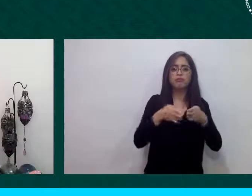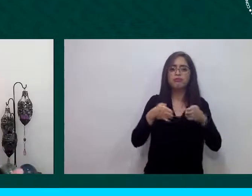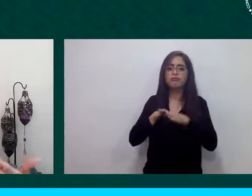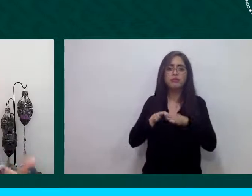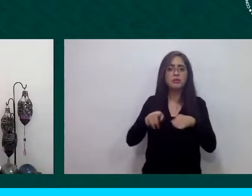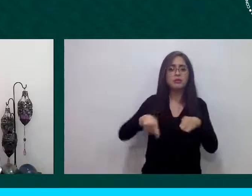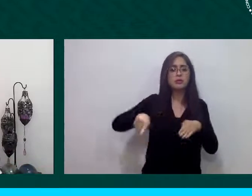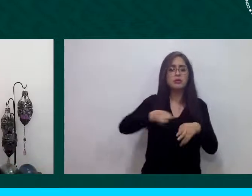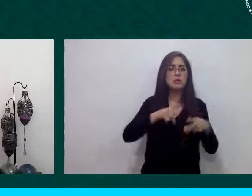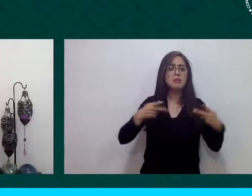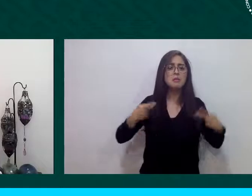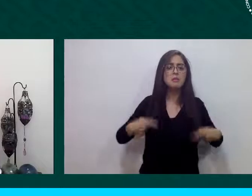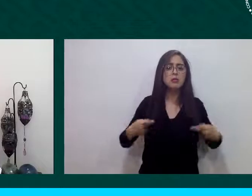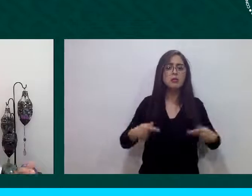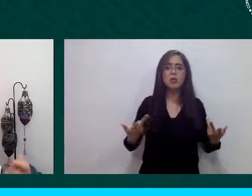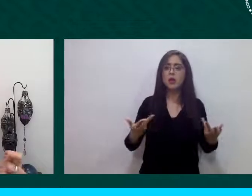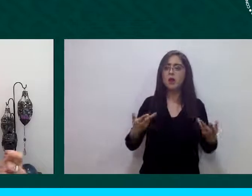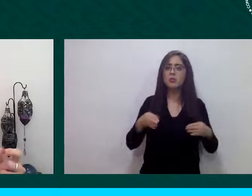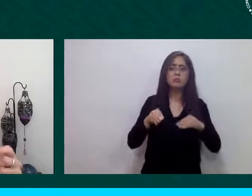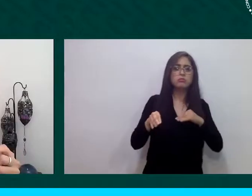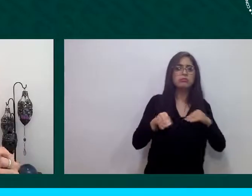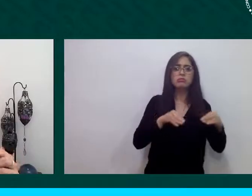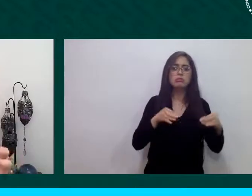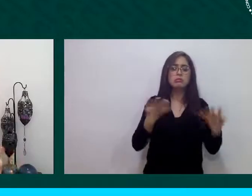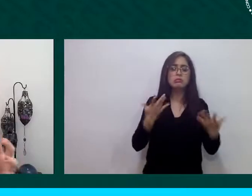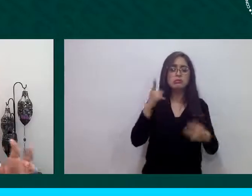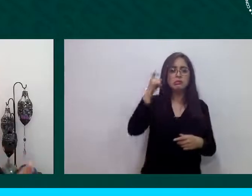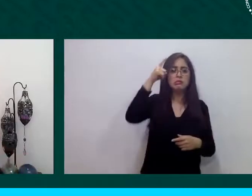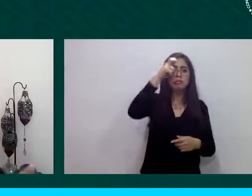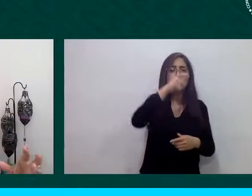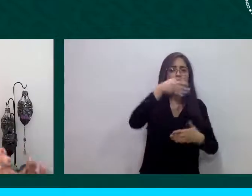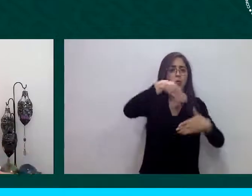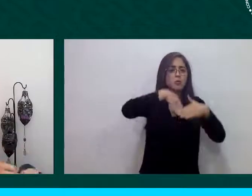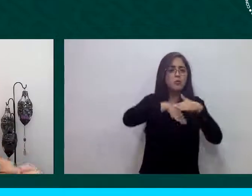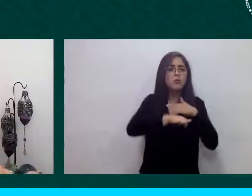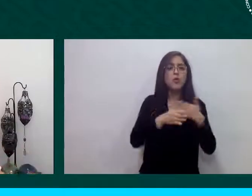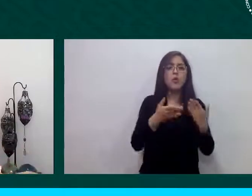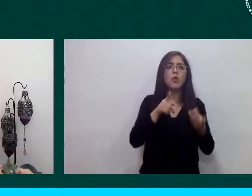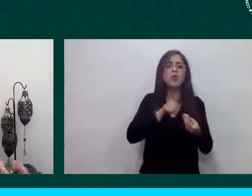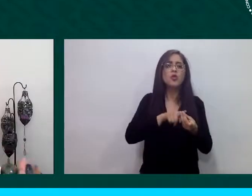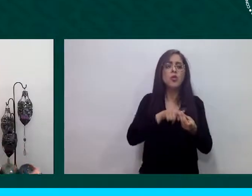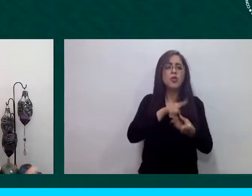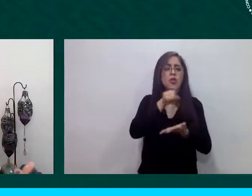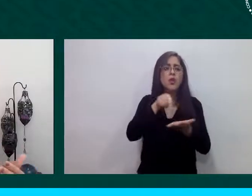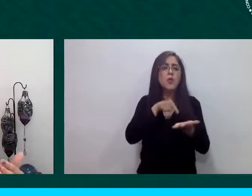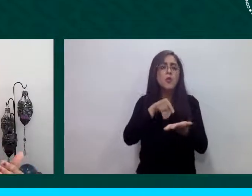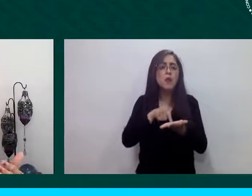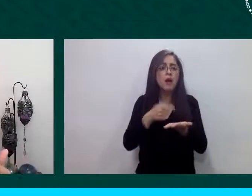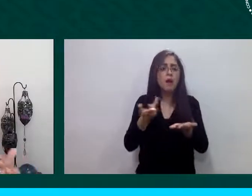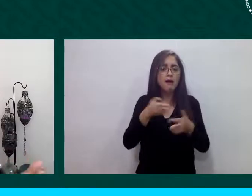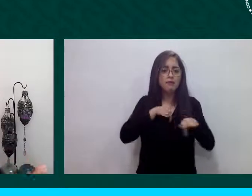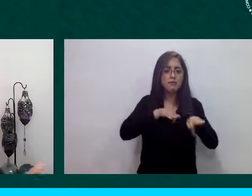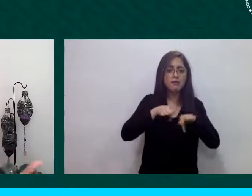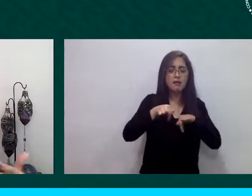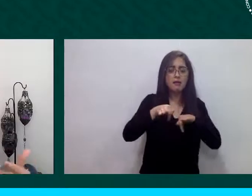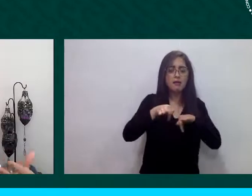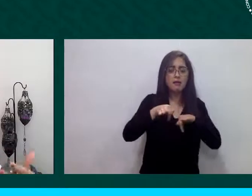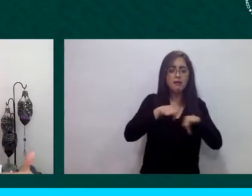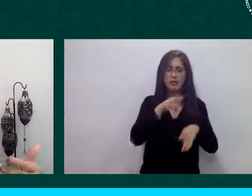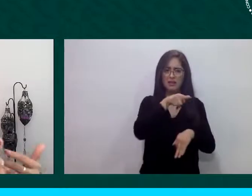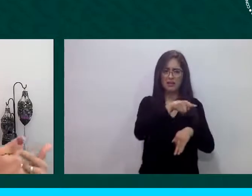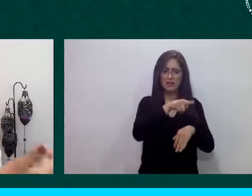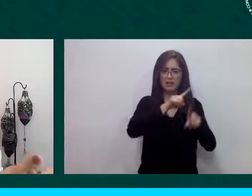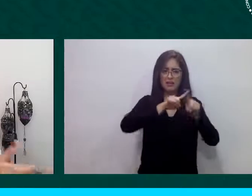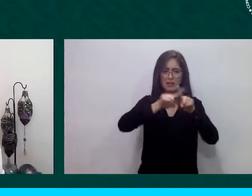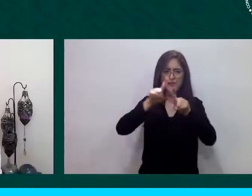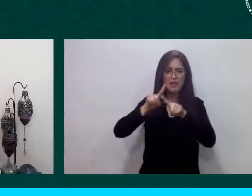buscando o seguir trabajando. Y estas diferencias se mostraron mucho, por ejemplo, en estas opciones para